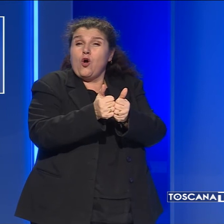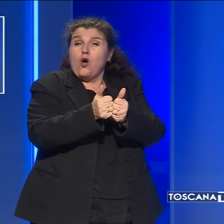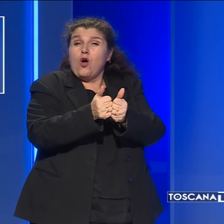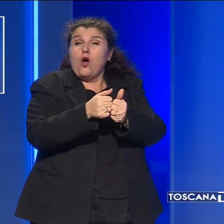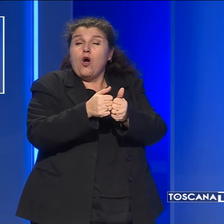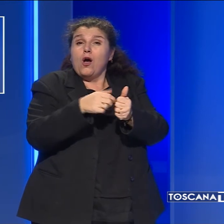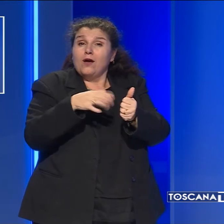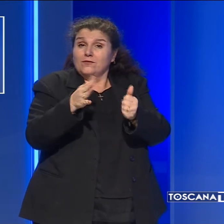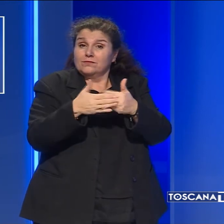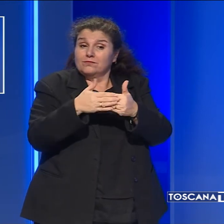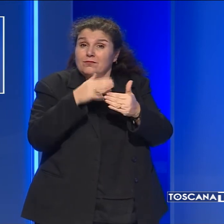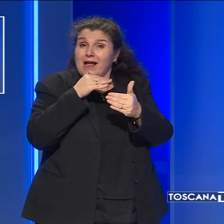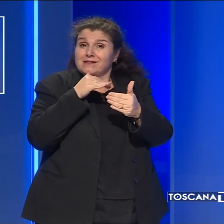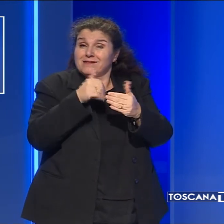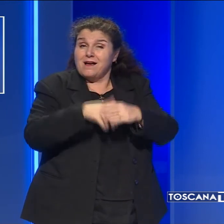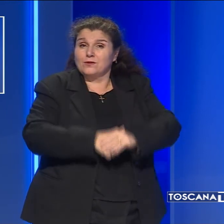raggiunto l'anziano.